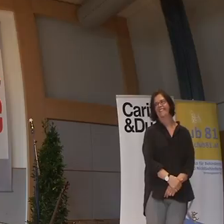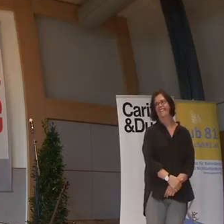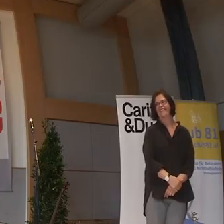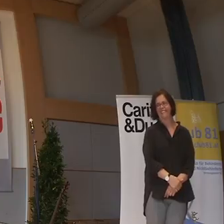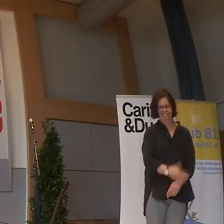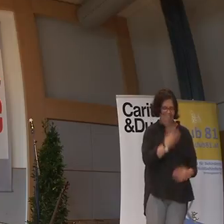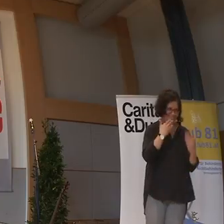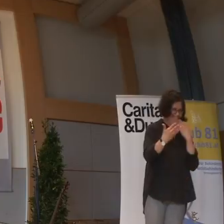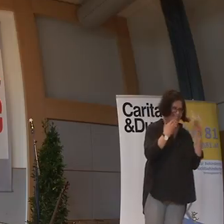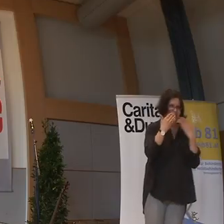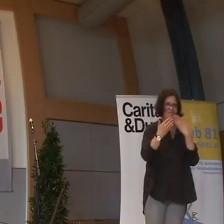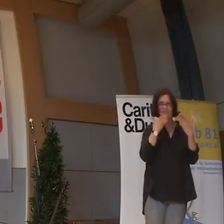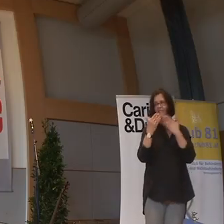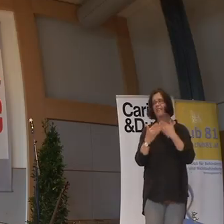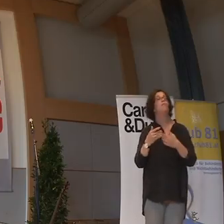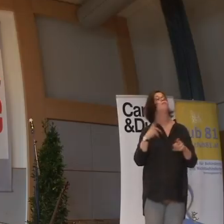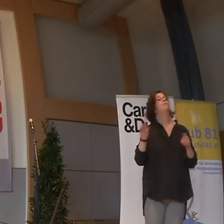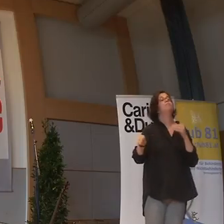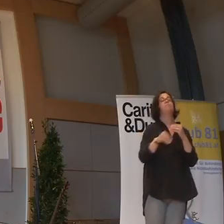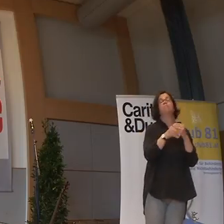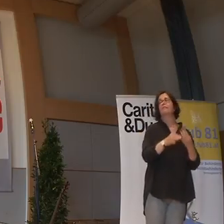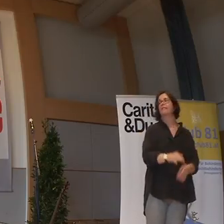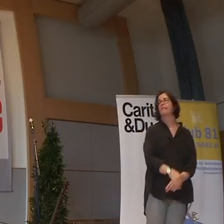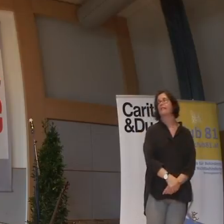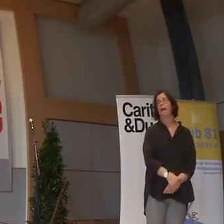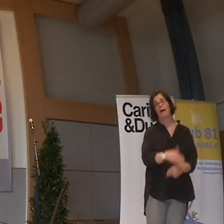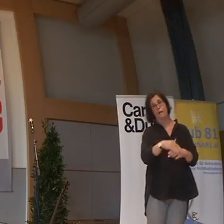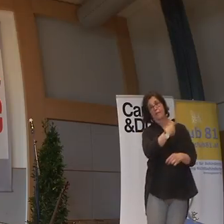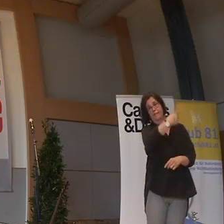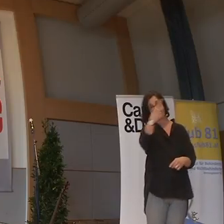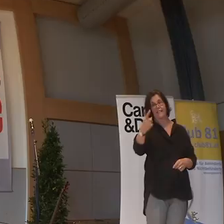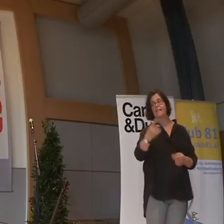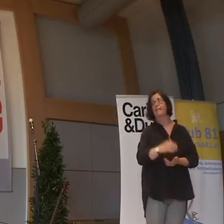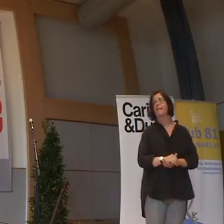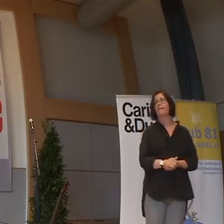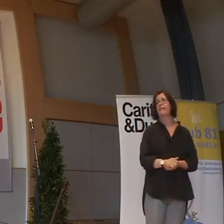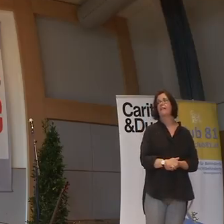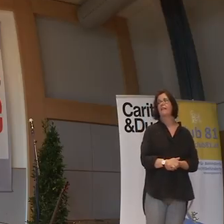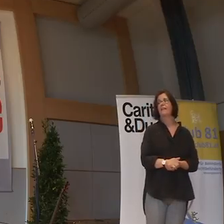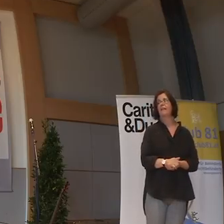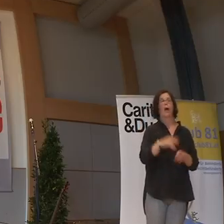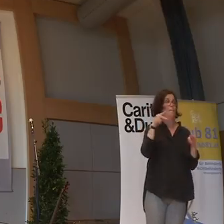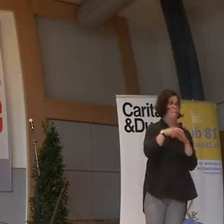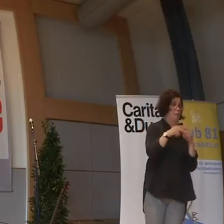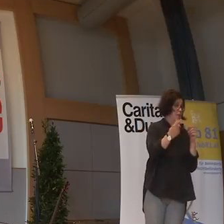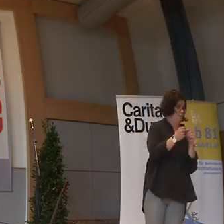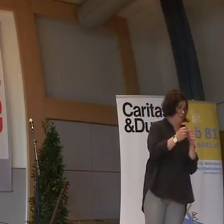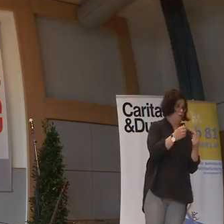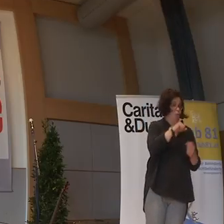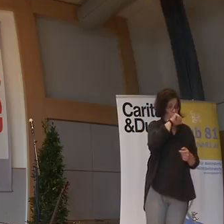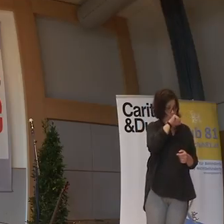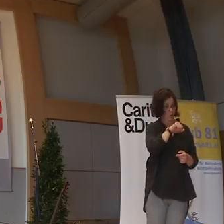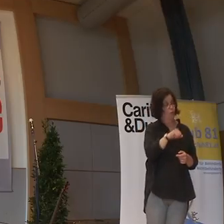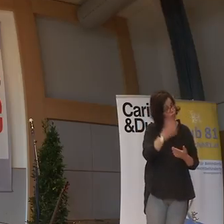Danke, danke. Ich möchte nur noch sagen, wenn ihr diese Behindertenwitte zum Beispiel mögt, dann